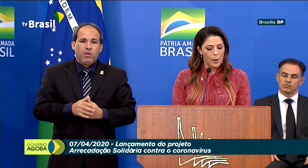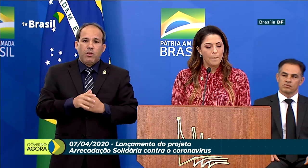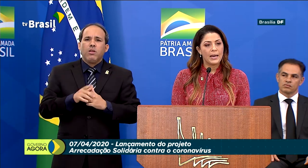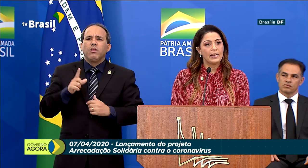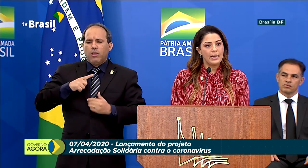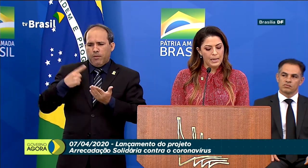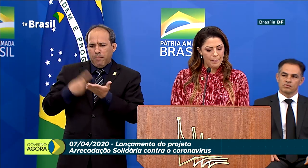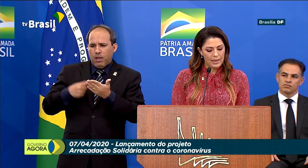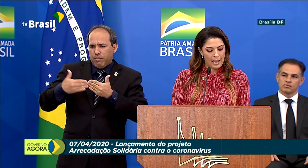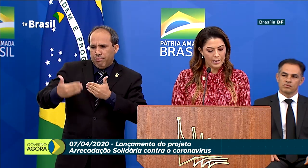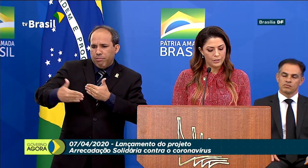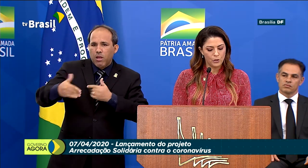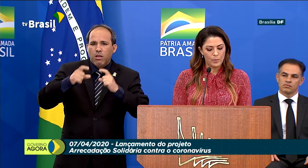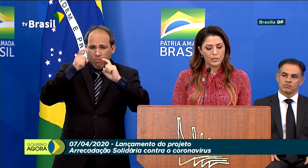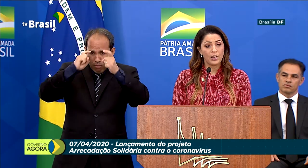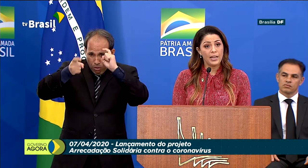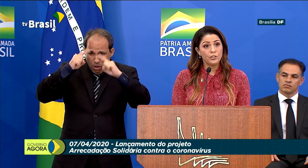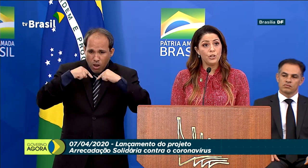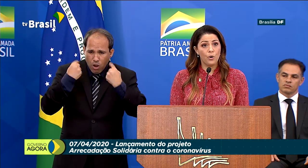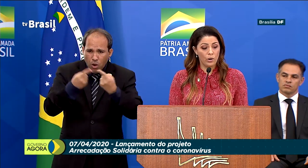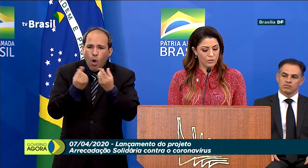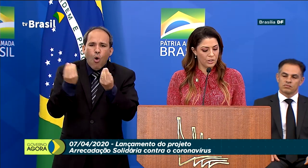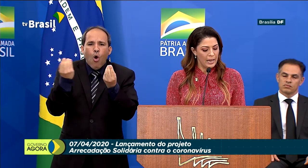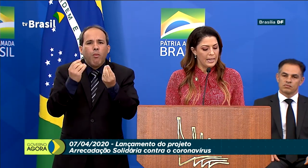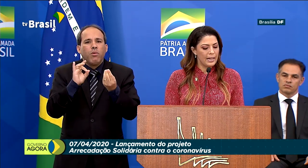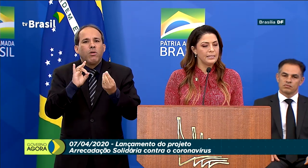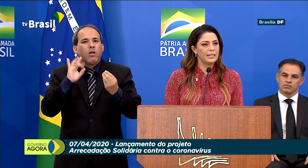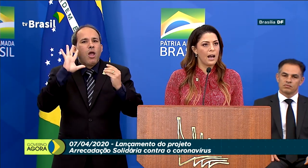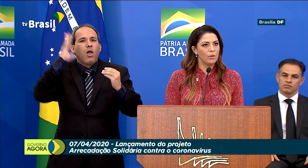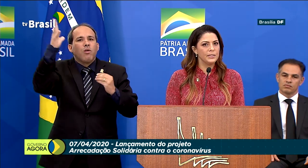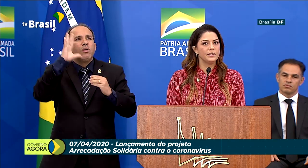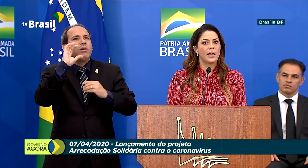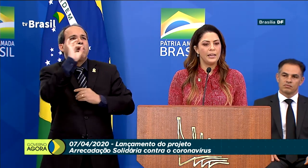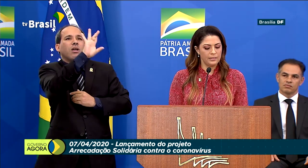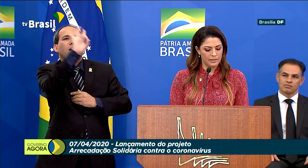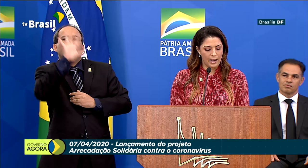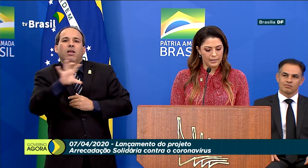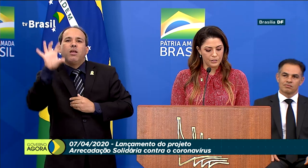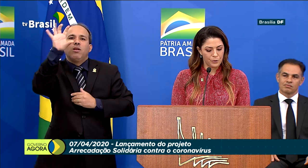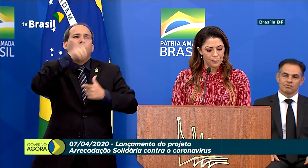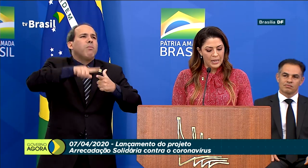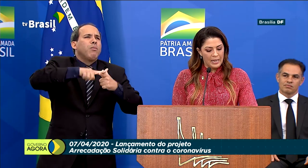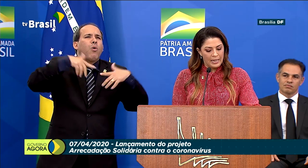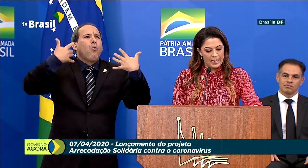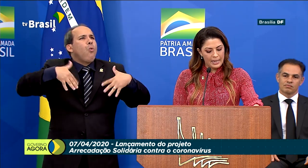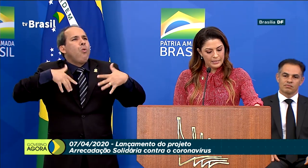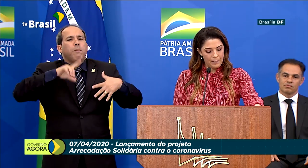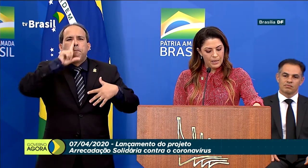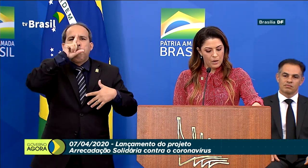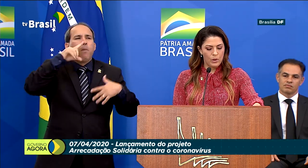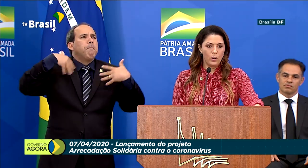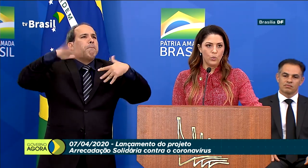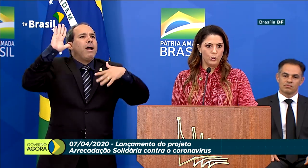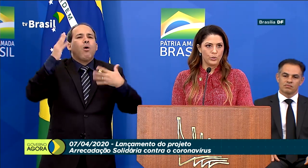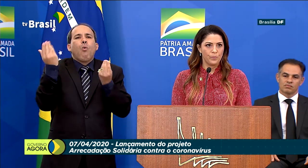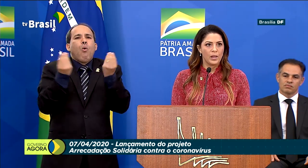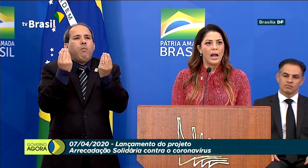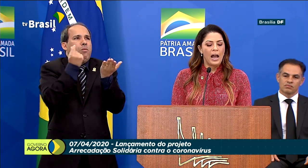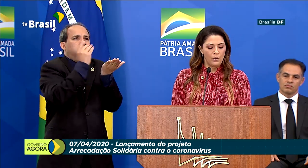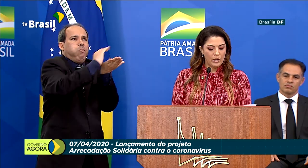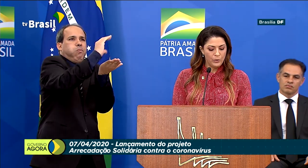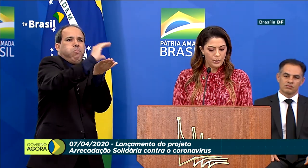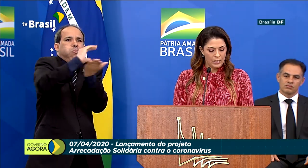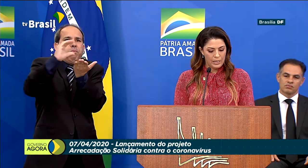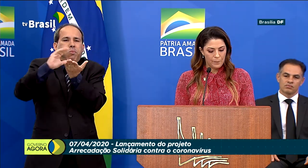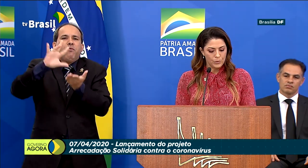reunirão para deliberarem sobre as regiões e as causas cadastradas, que receberão recurso.